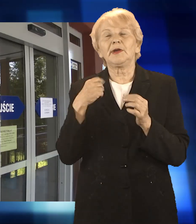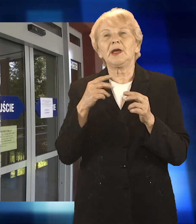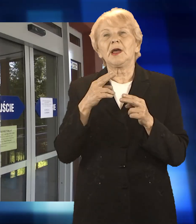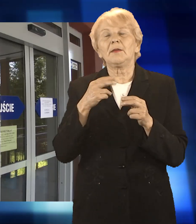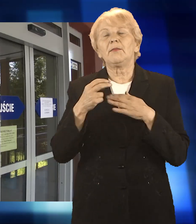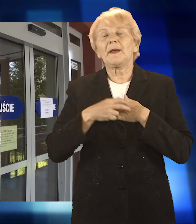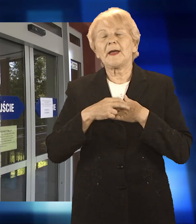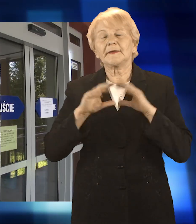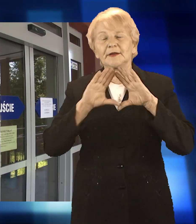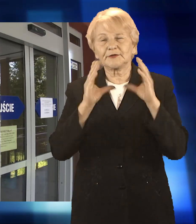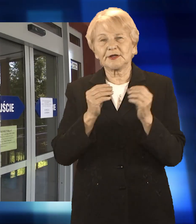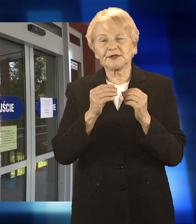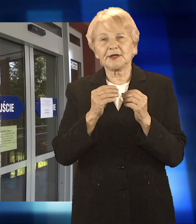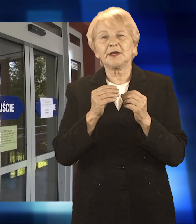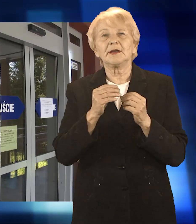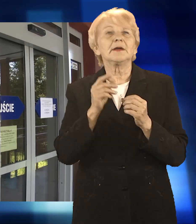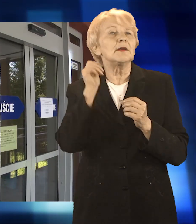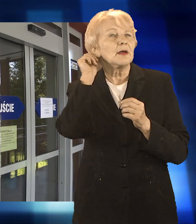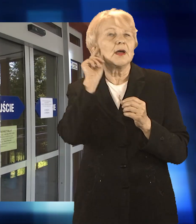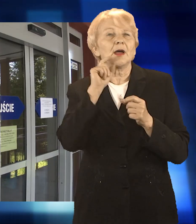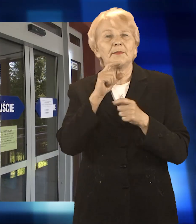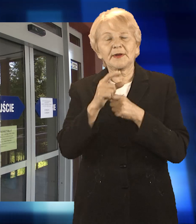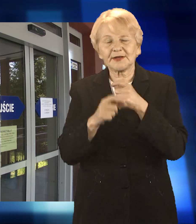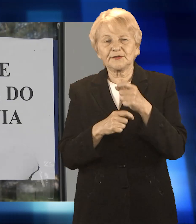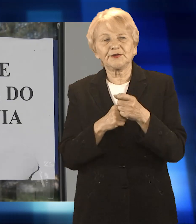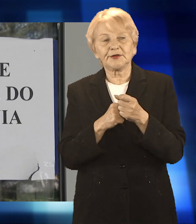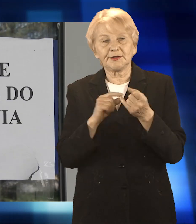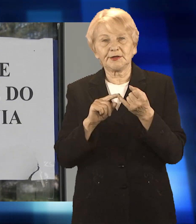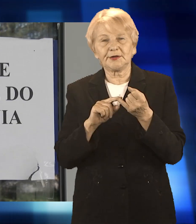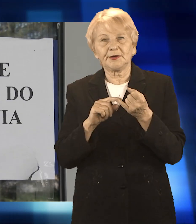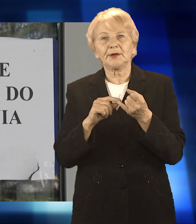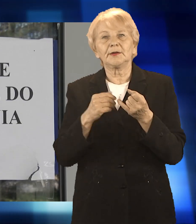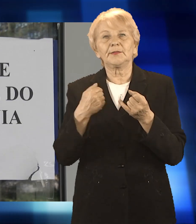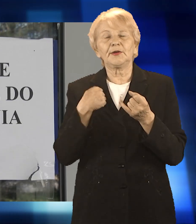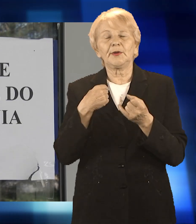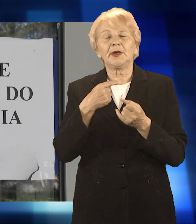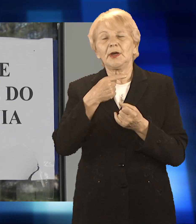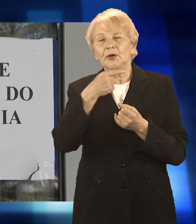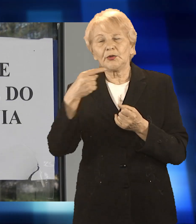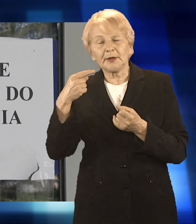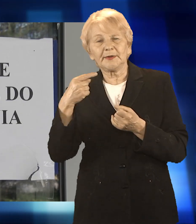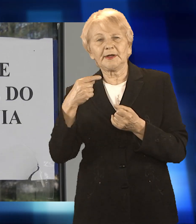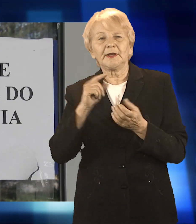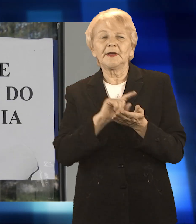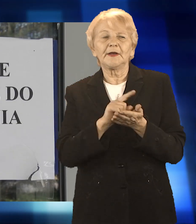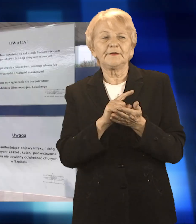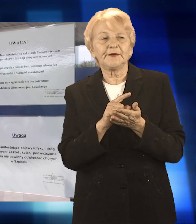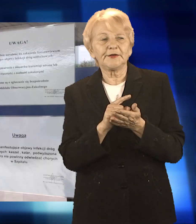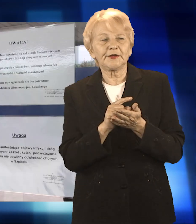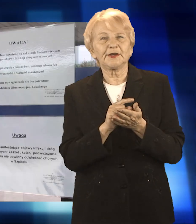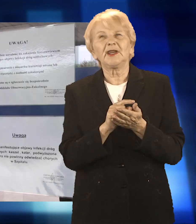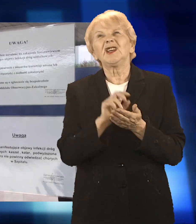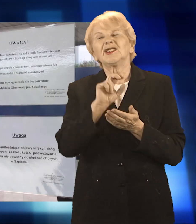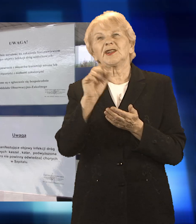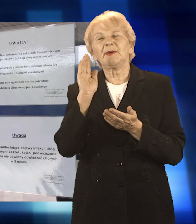18 maja Ministerstwo Zdrowia poinformowało o sukcesywnym przywracaniu szpitali jednoimiennych do normalnej działalności. Niestety